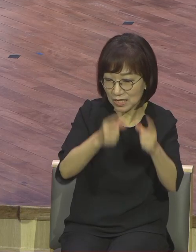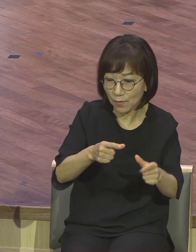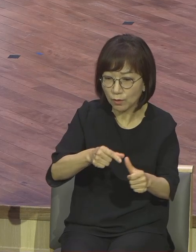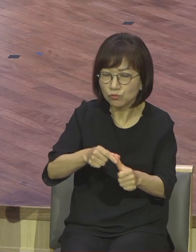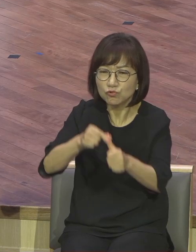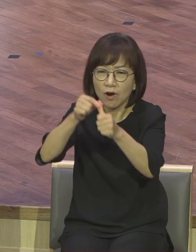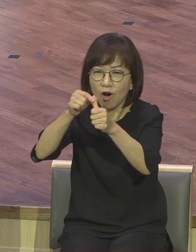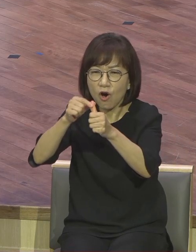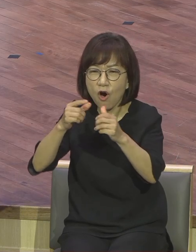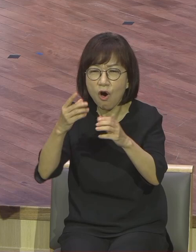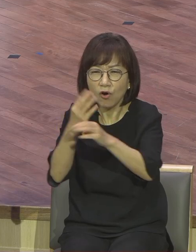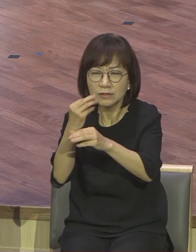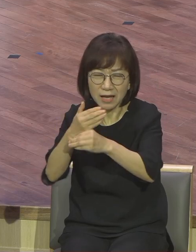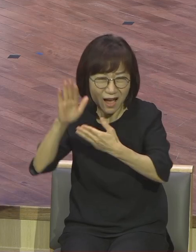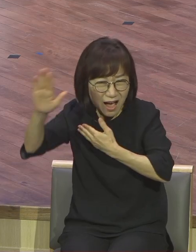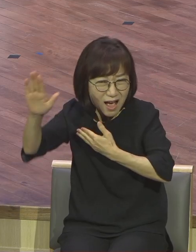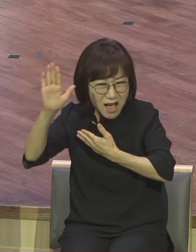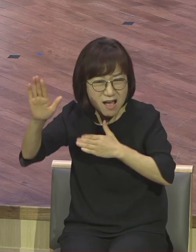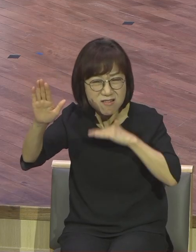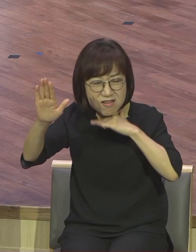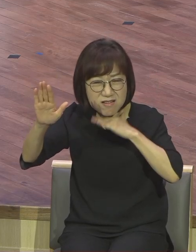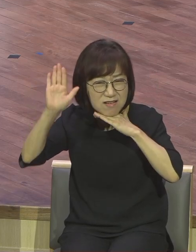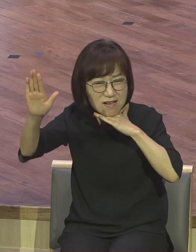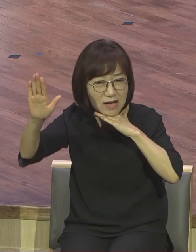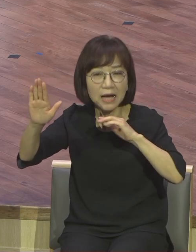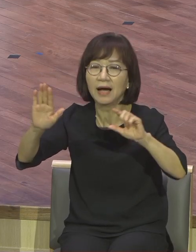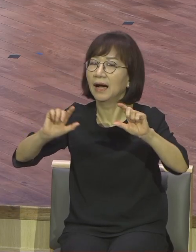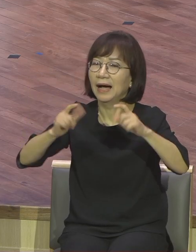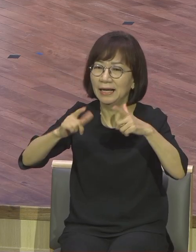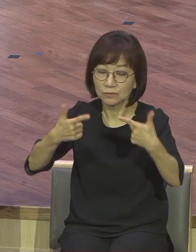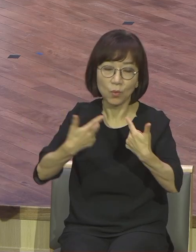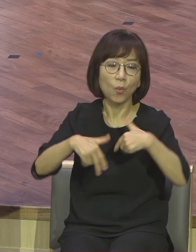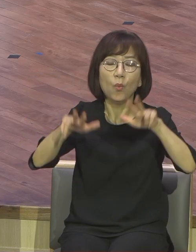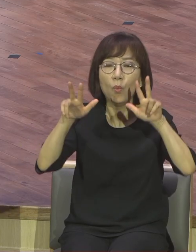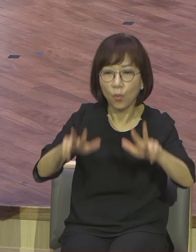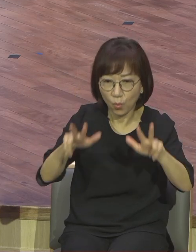앞으로가 아니라 지금 오늘 이 시간 지금